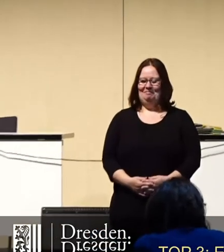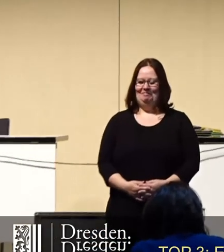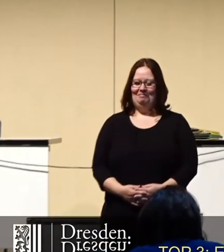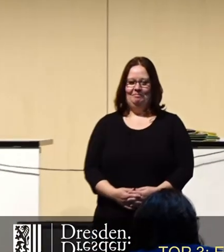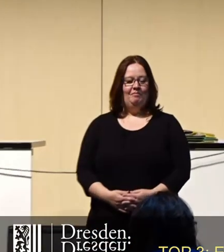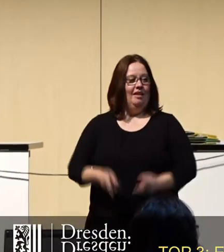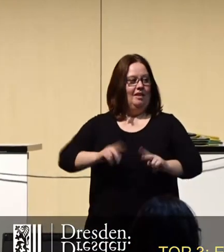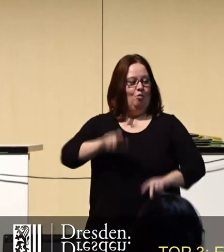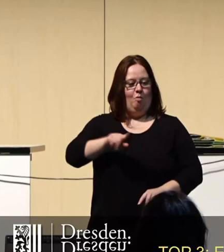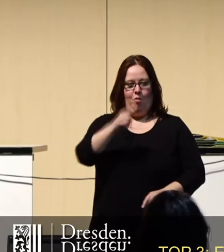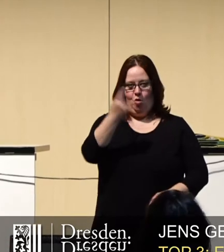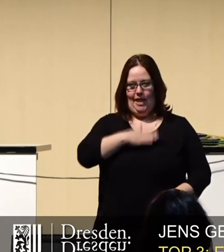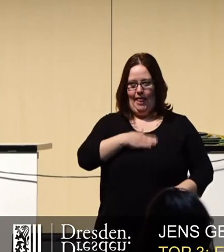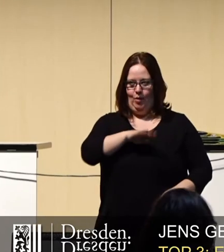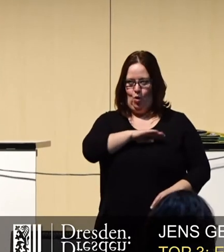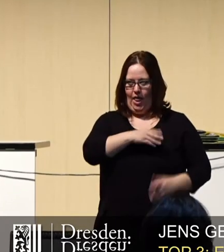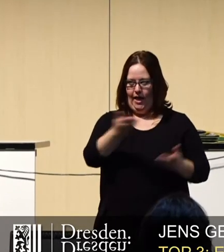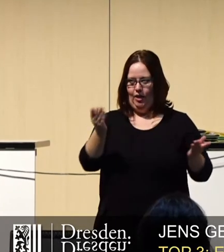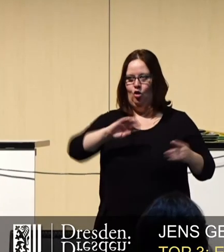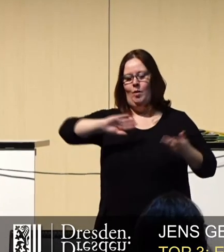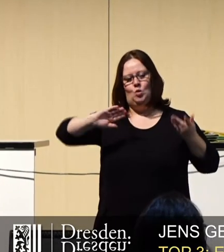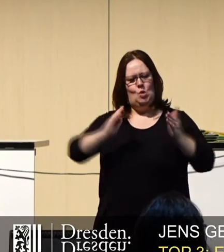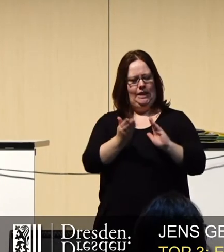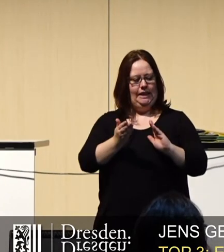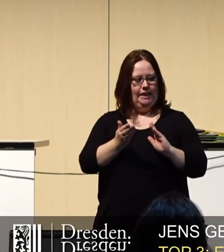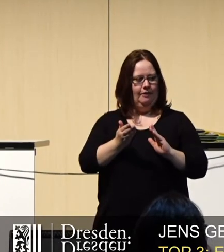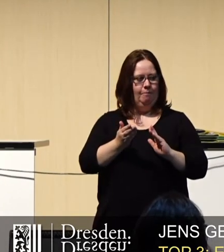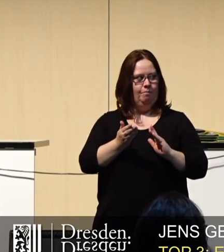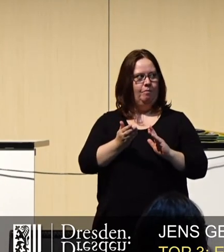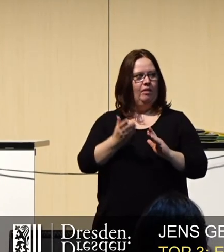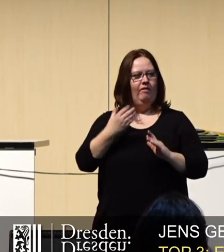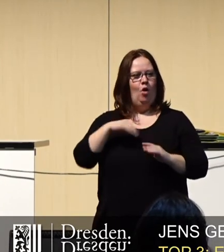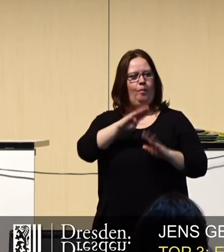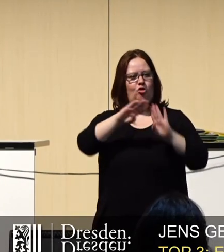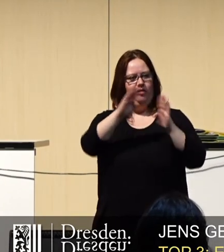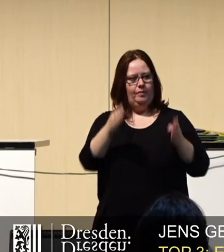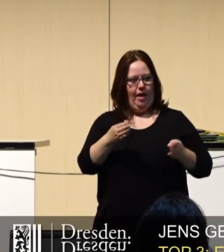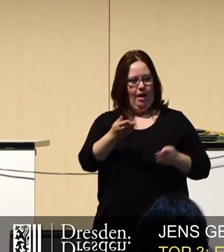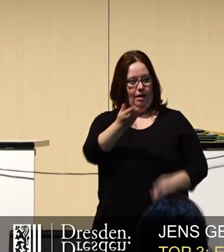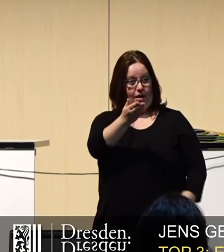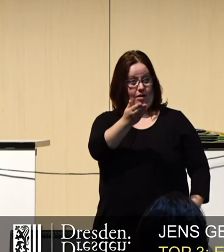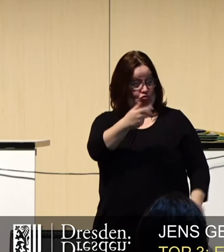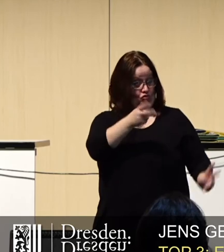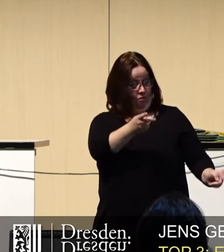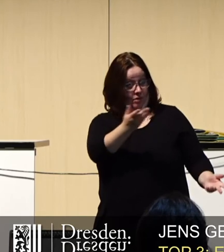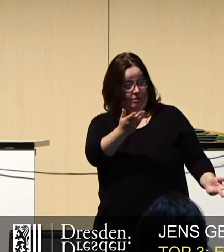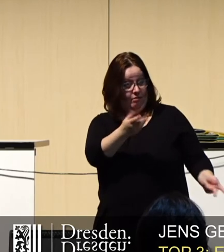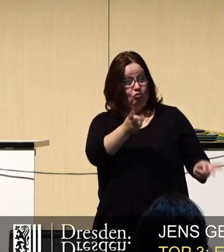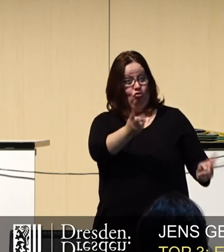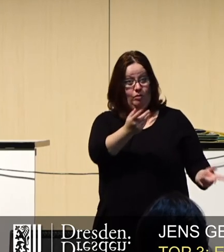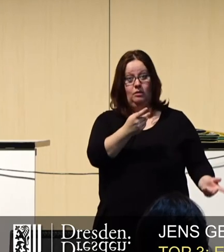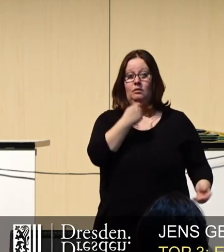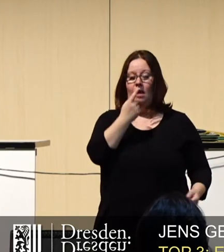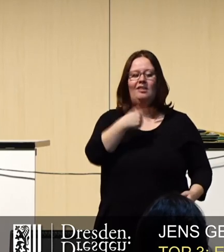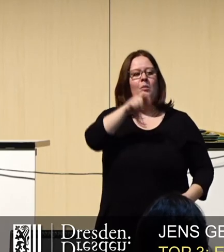Sehr geehrter Herr Oberbürgermeister, liebe Kolleginnen und Kollegen, noch mal ganz kurz, Frau Bischofsberger, Sie haben vollkommen recht. Sie haben gesagt,